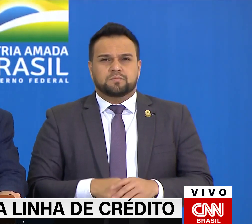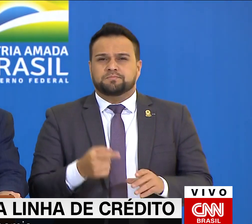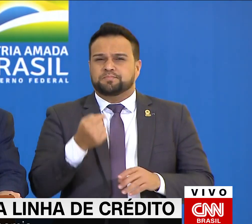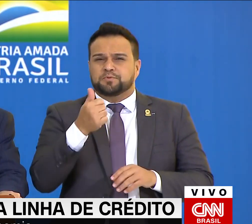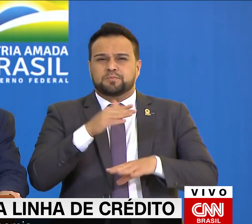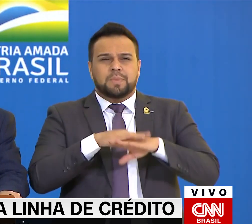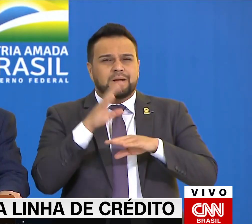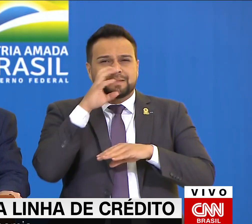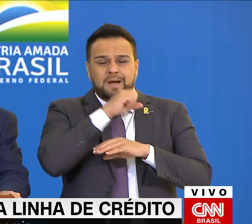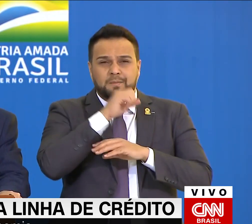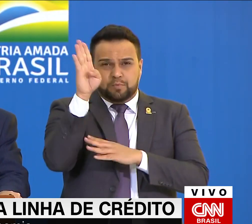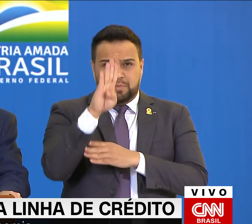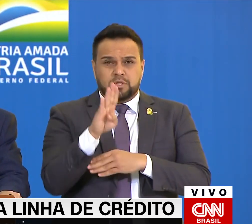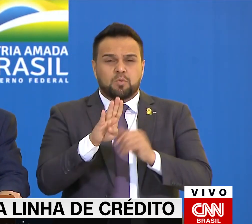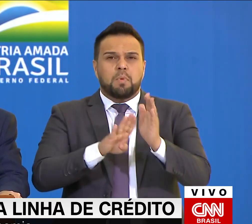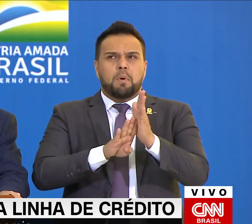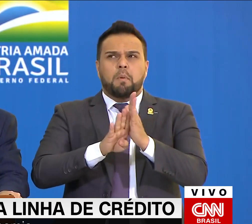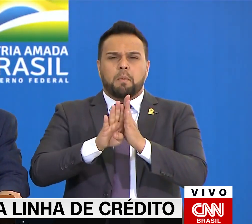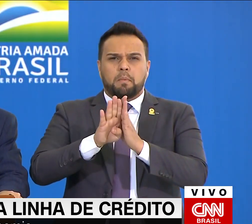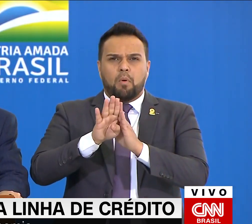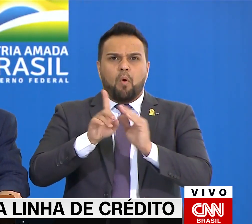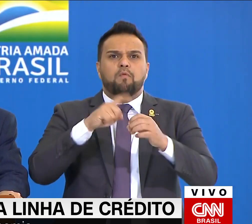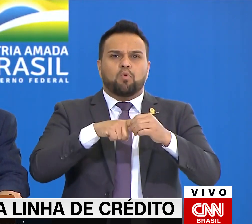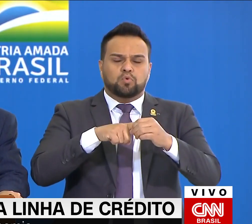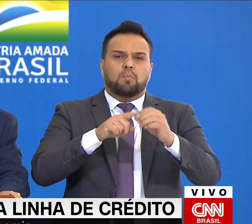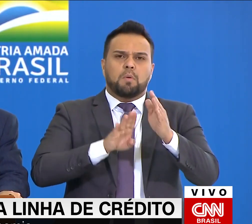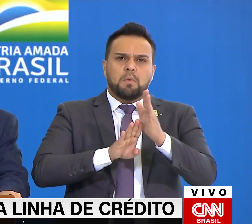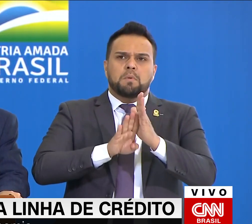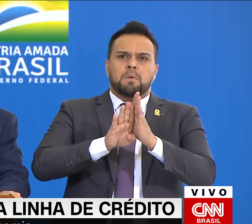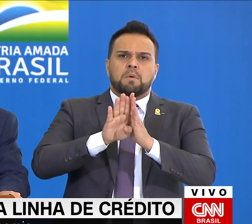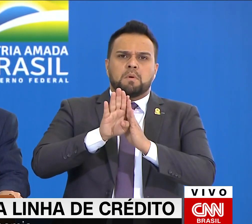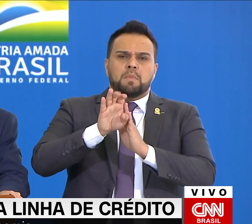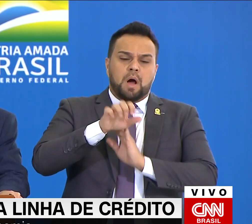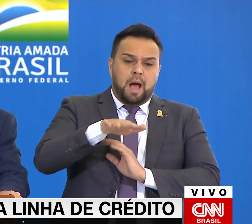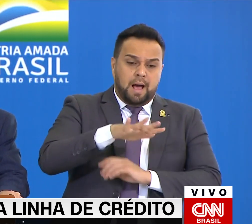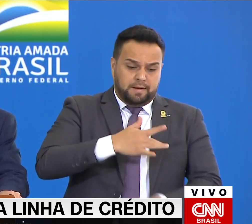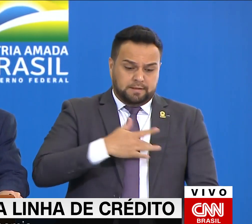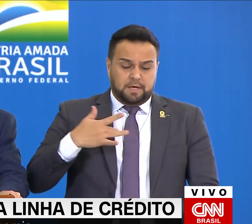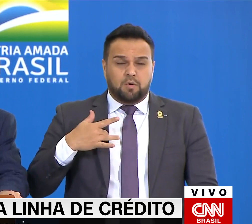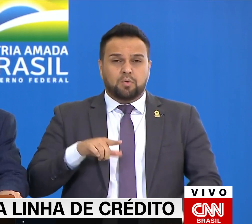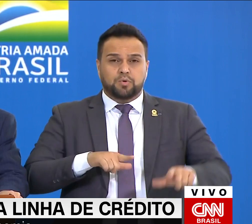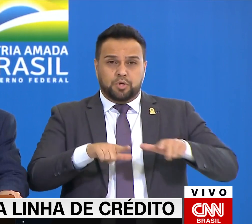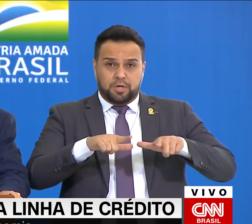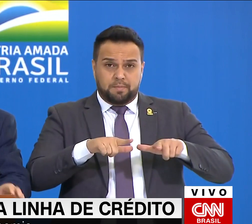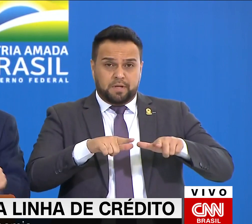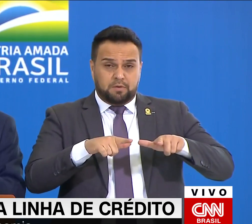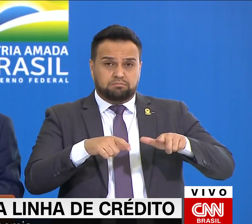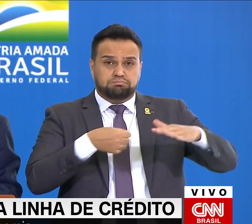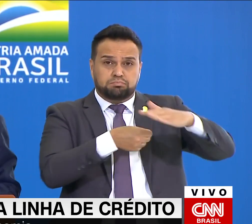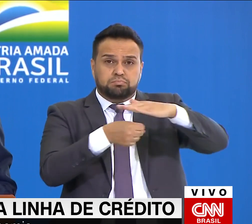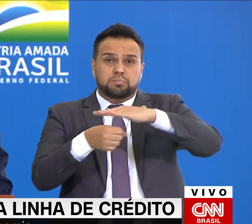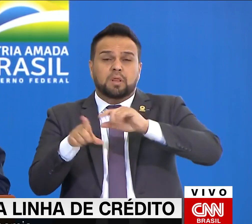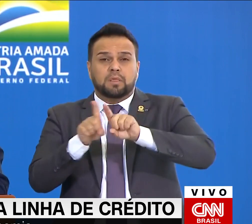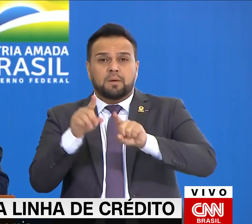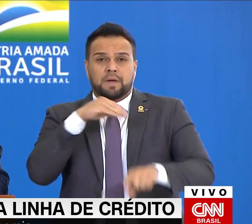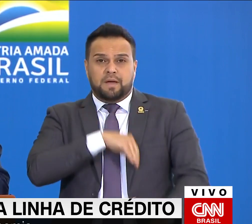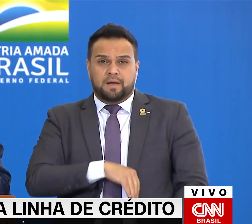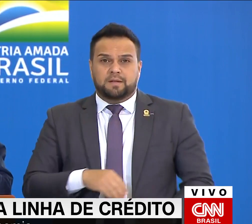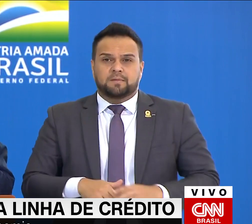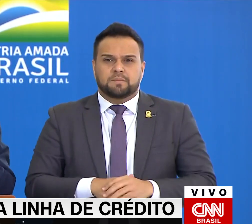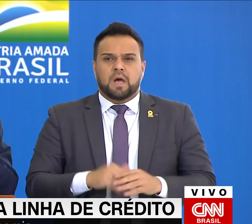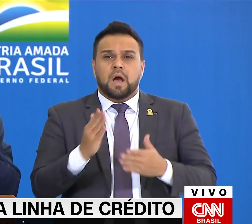E vamos então para o segundo tema, que é emprego, saúde, emprego e renda. Emprego do fundo do poço,